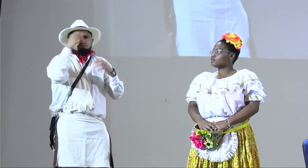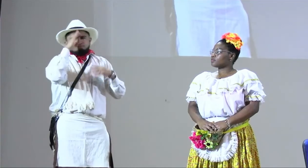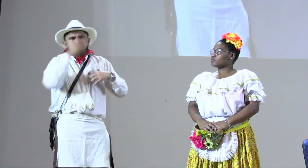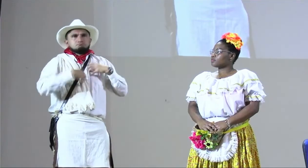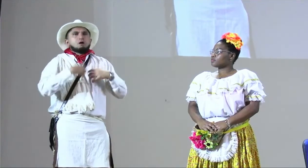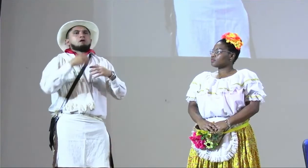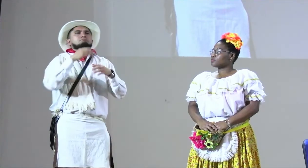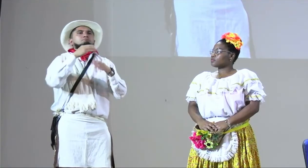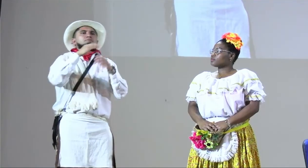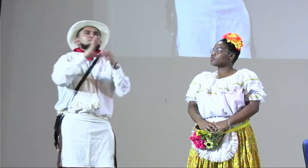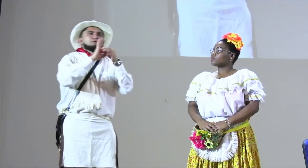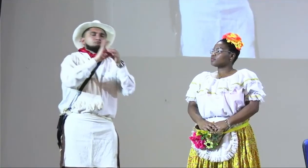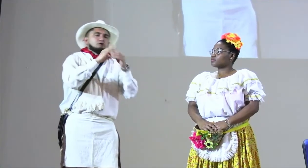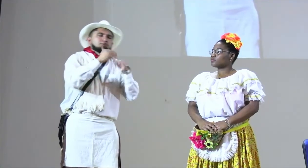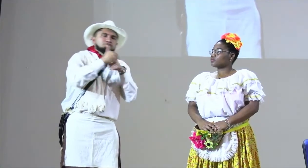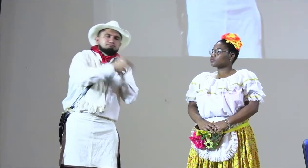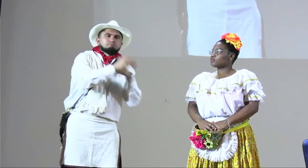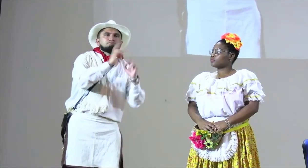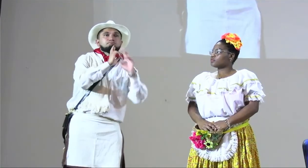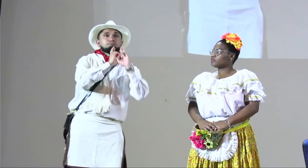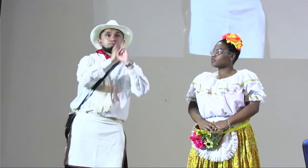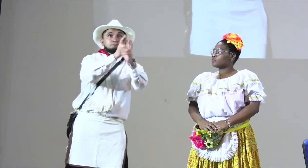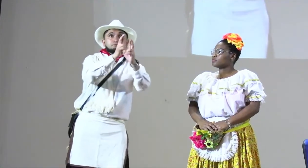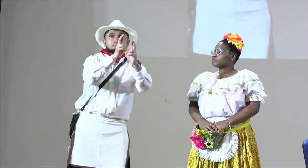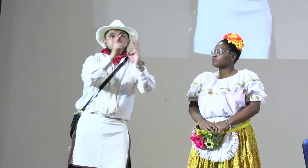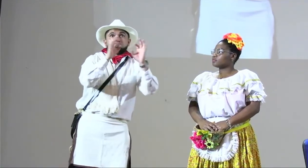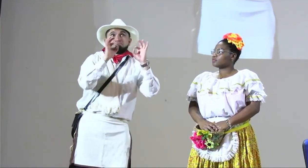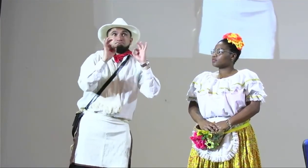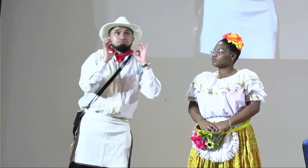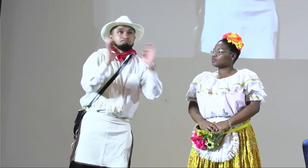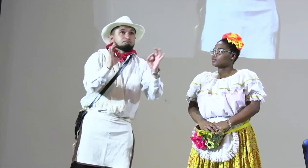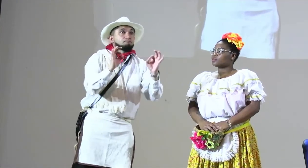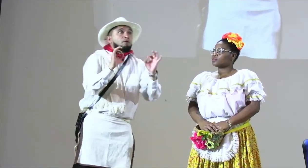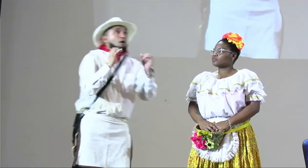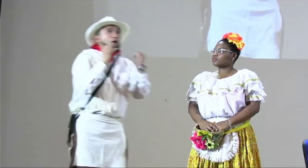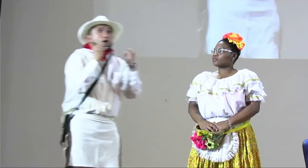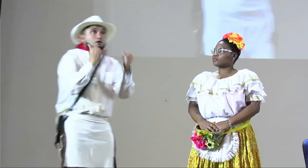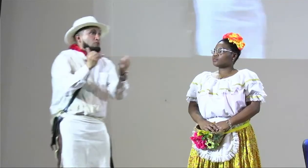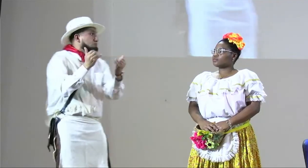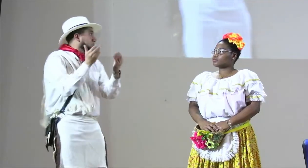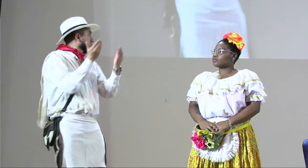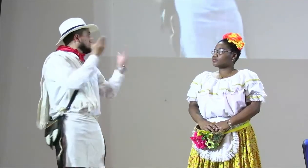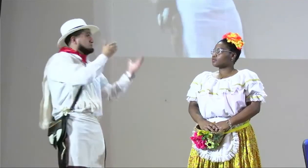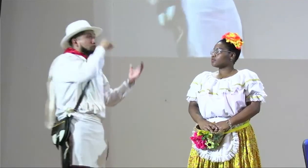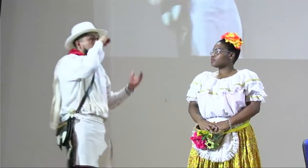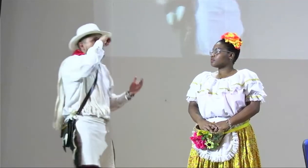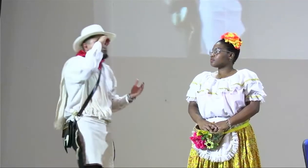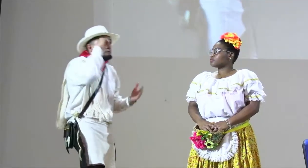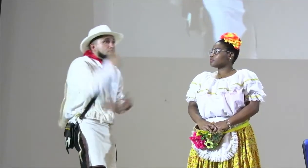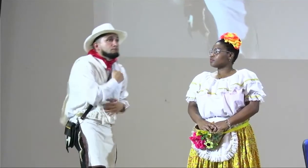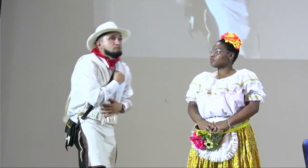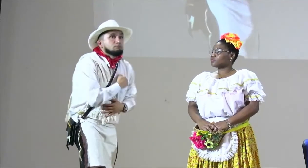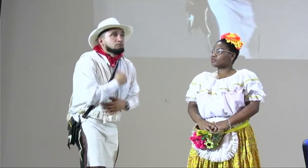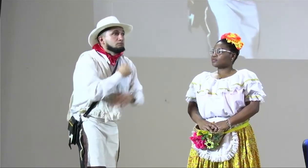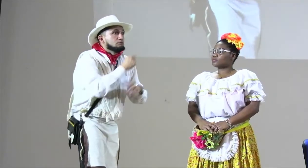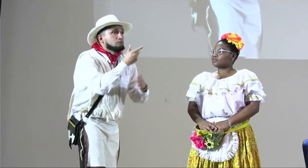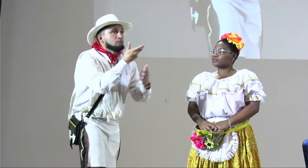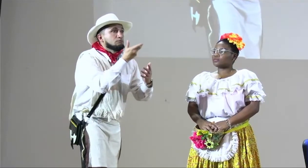inquietudes las pueden hacer al correo de contacto de Fenascol para que después se les puedan dar respuesta